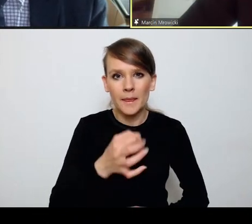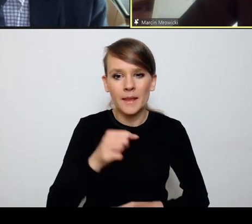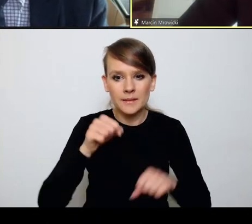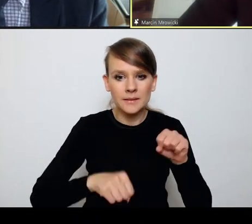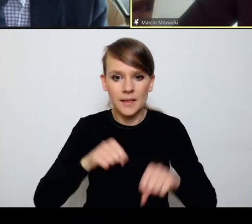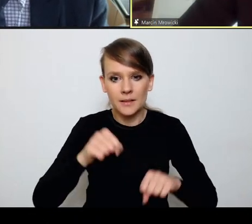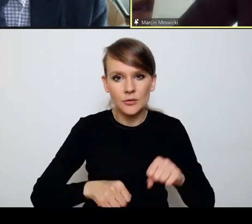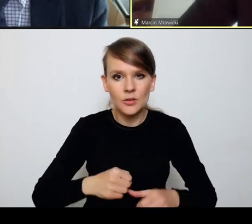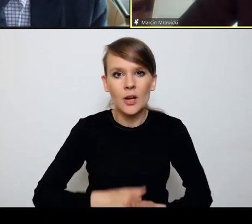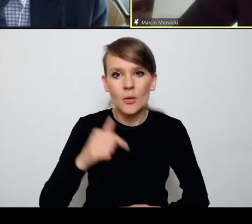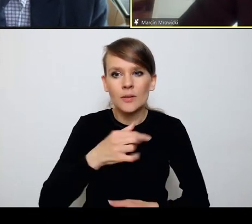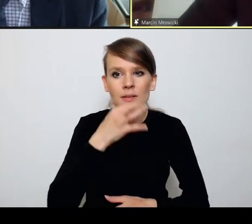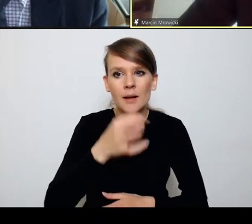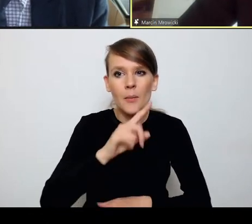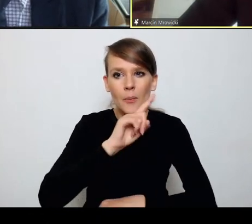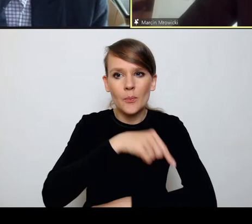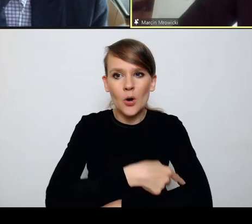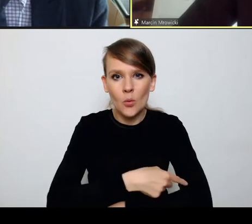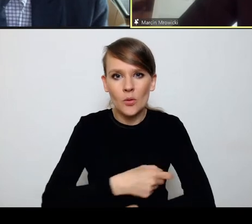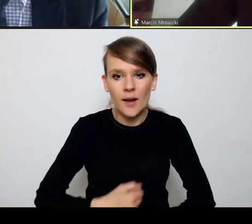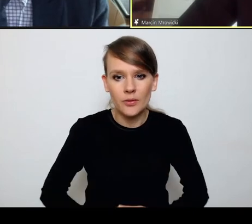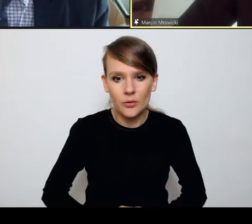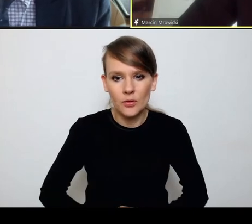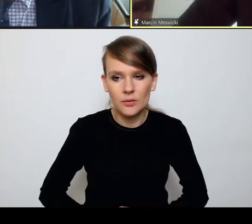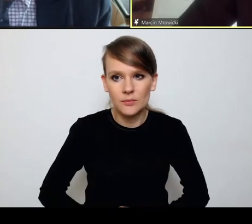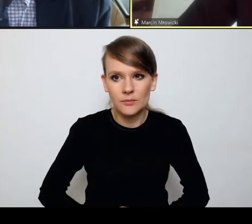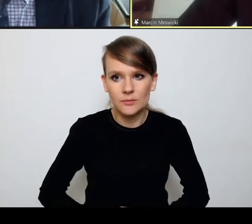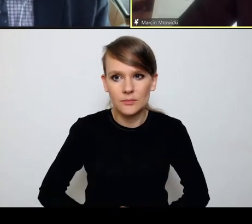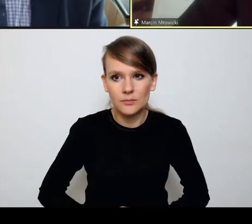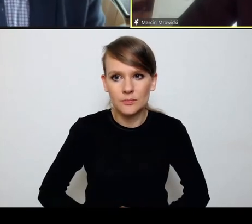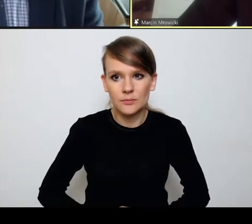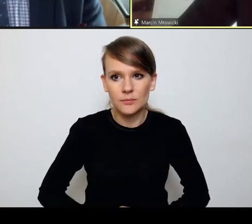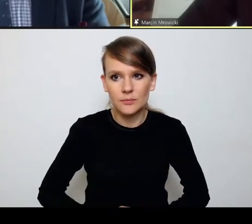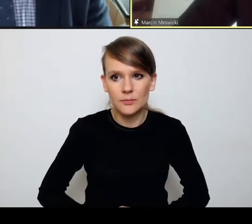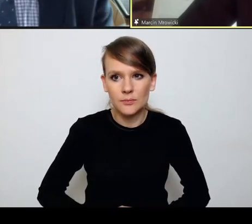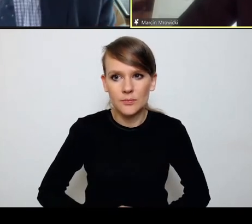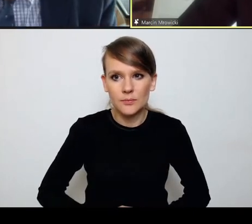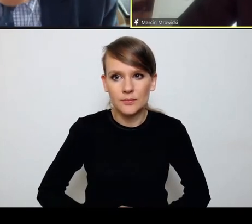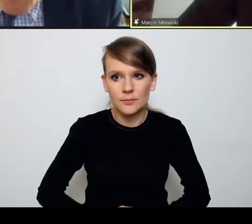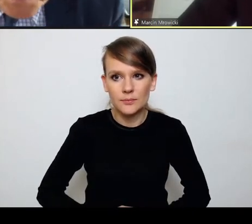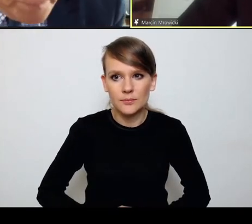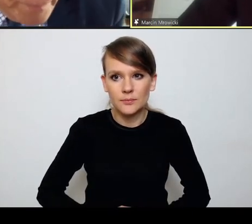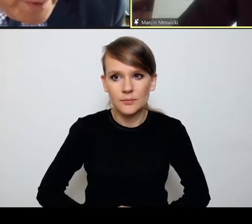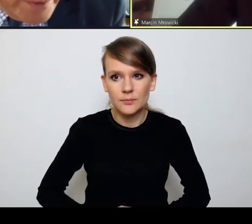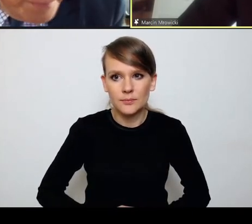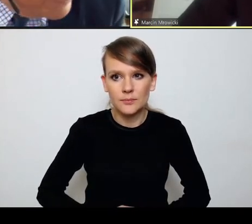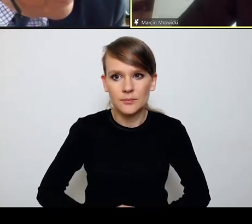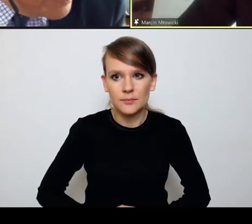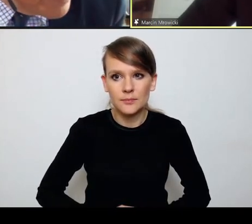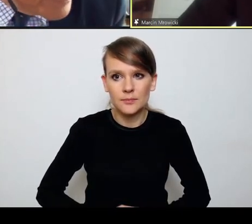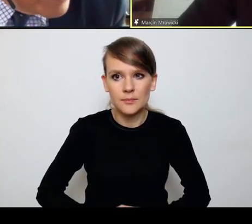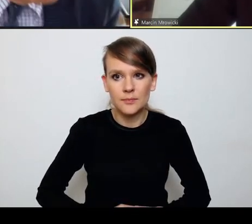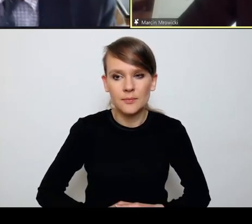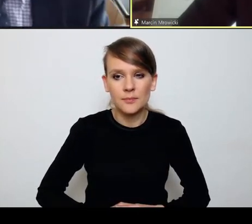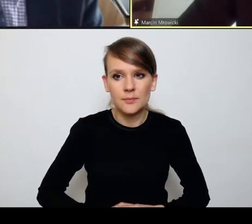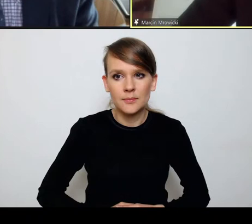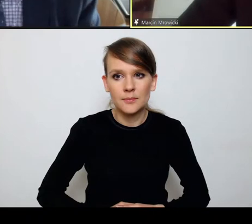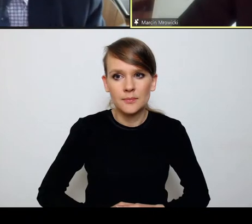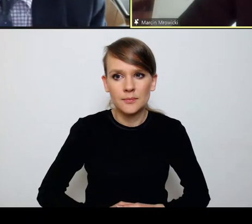rola jest porządnie zasadniczo różna. I studiując tak naprawdę, kim jest prokurator, jakie są jego,